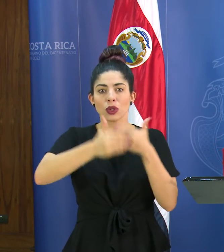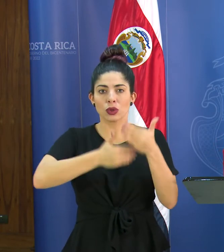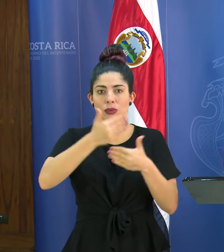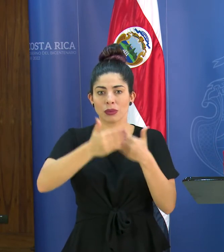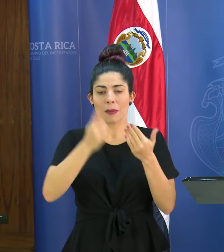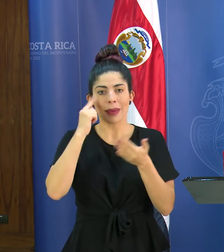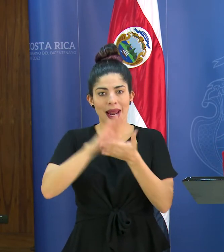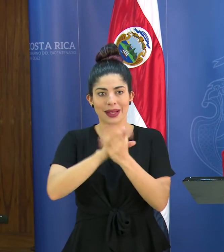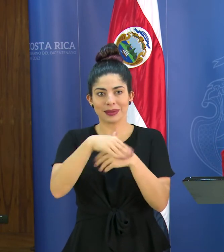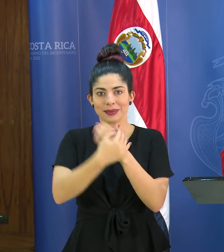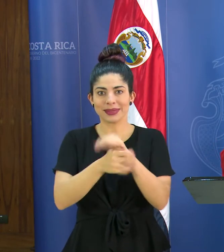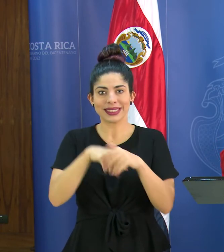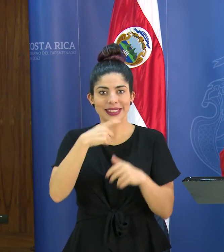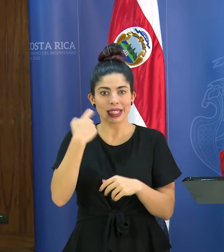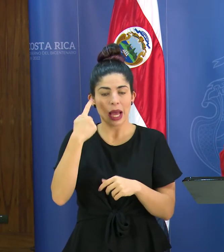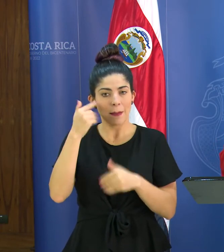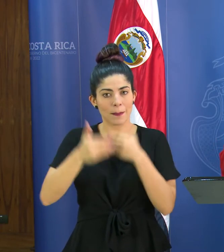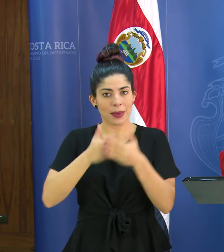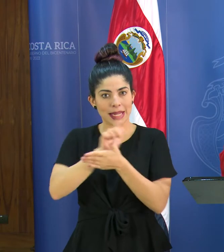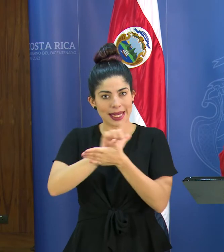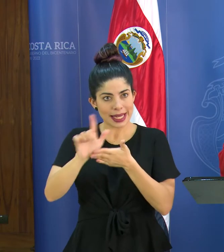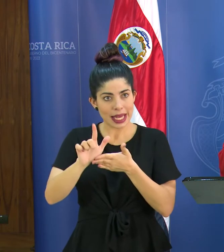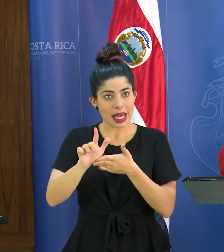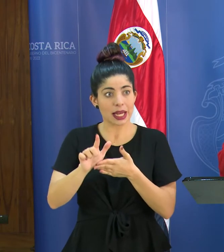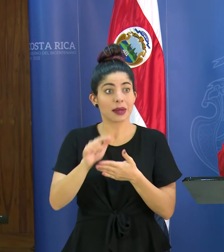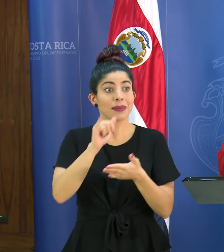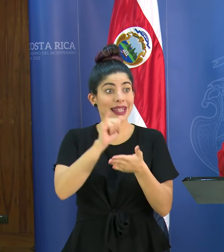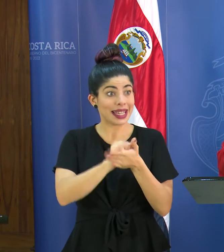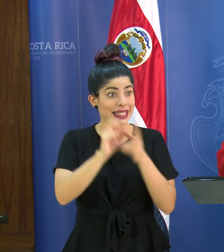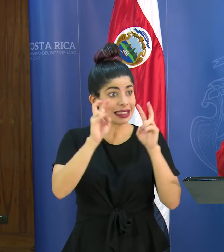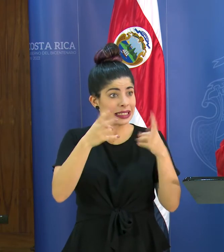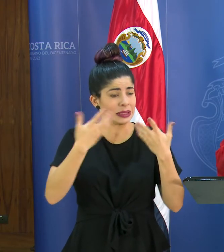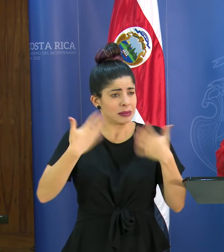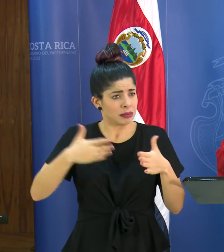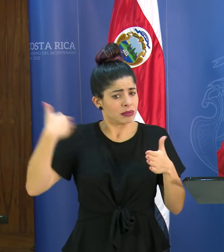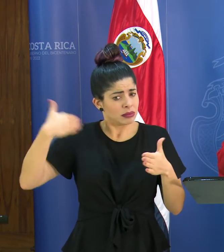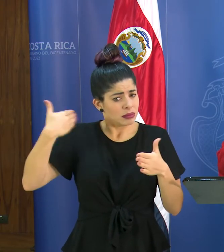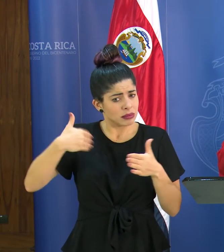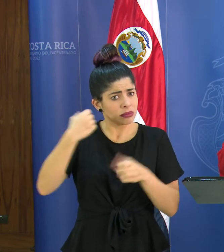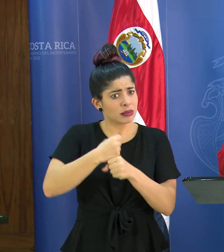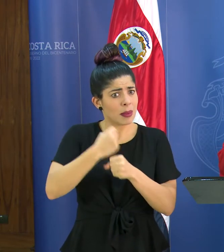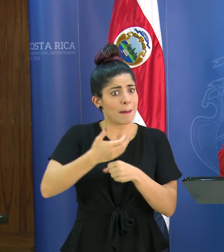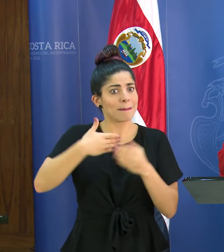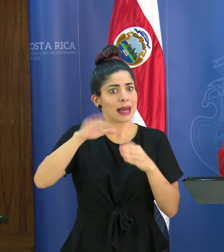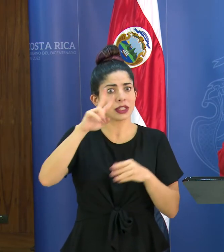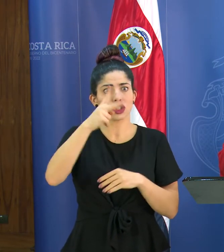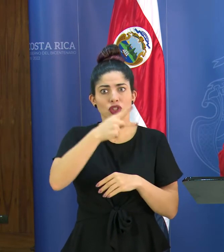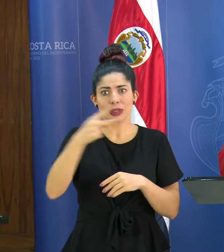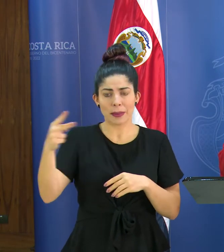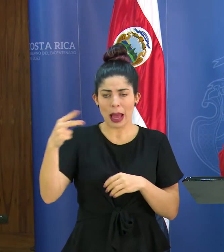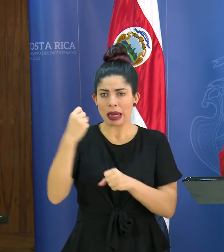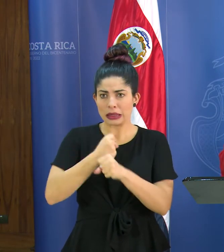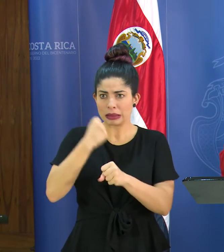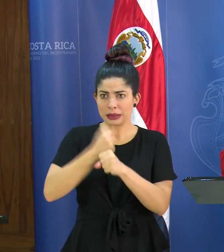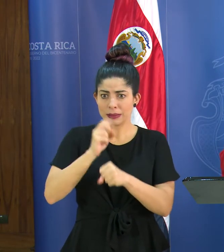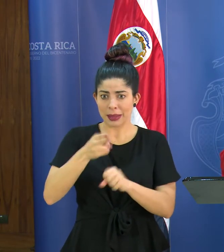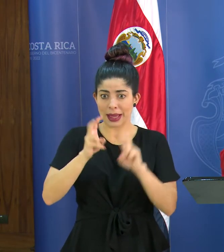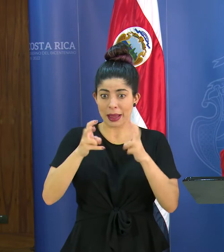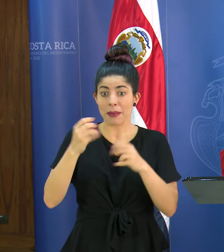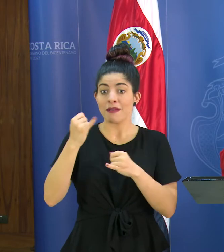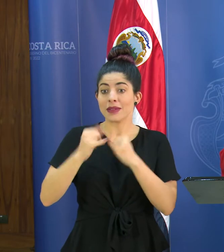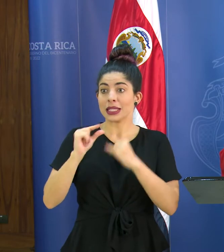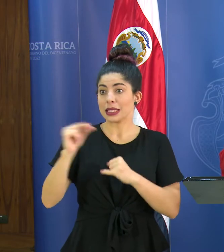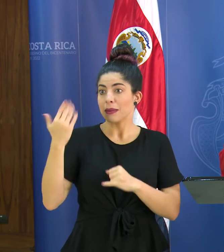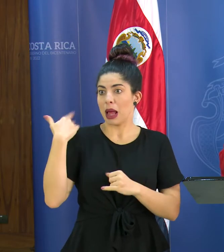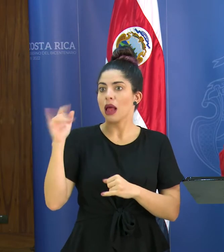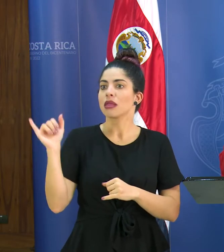papel para los protocolos de higiene en esto hemos estado trabajando desde hace más de dos semanas y el fin de semana